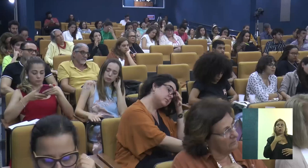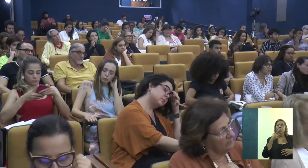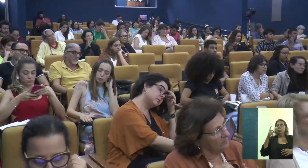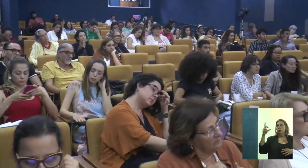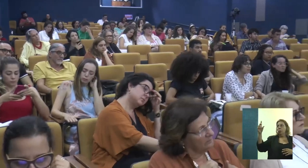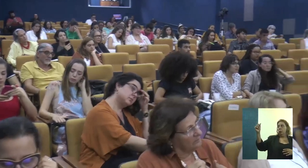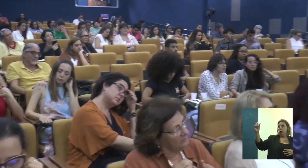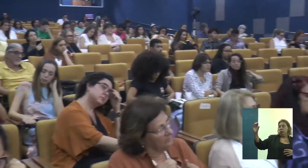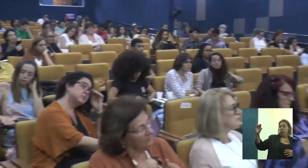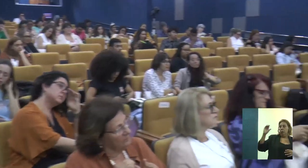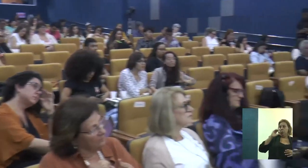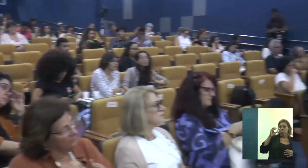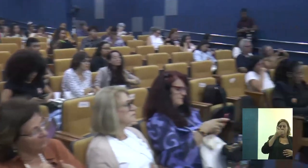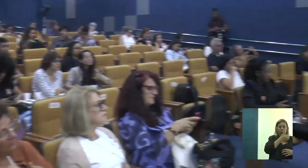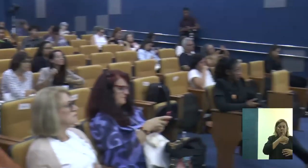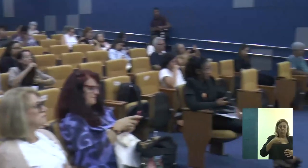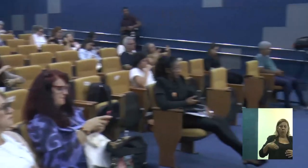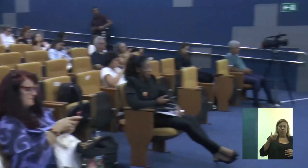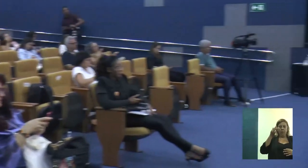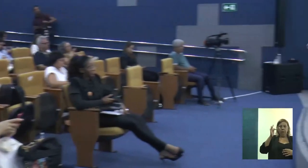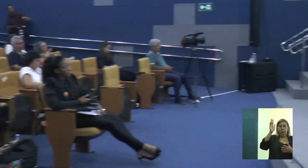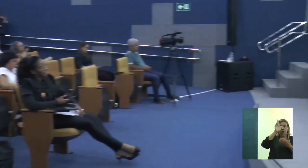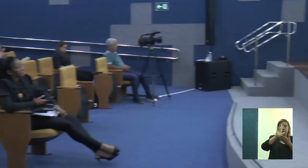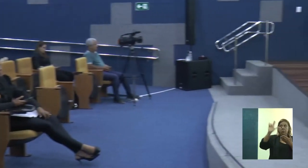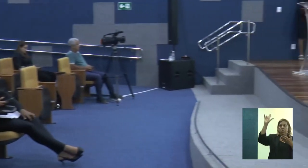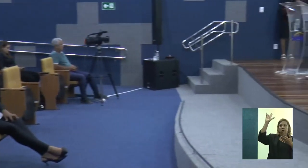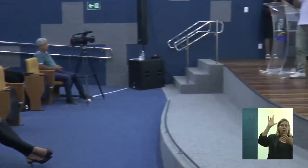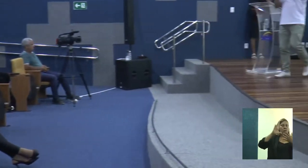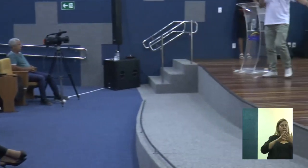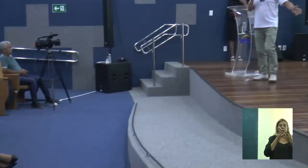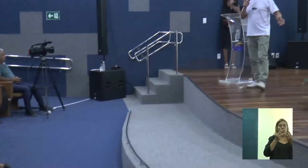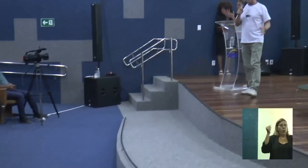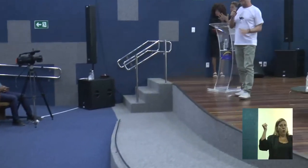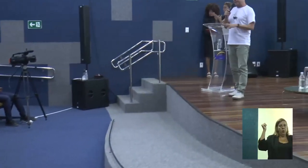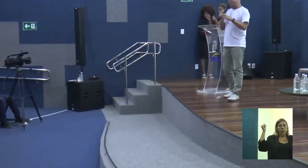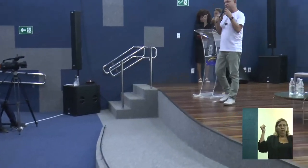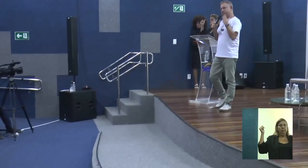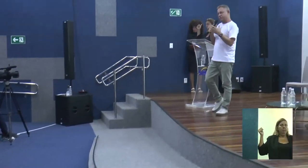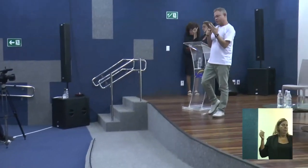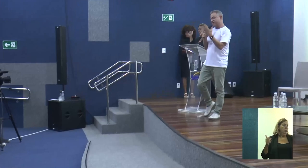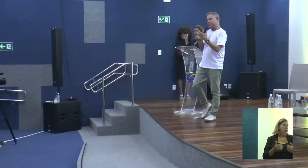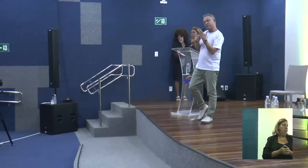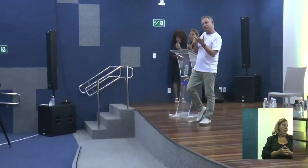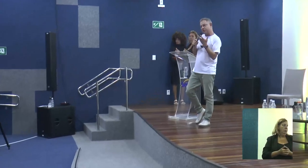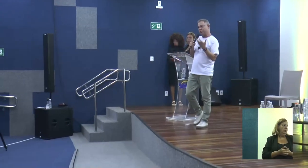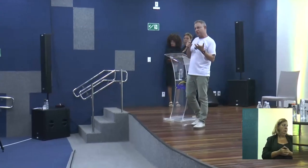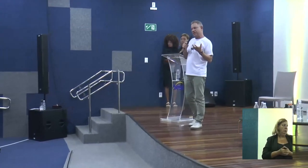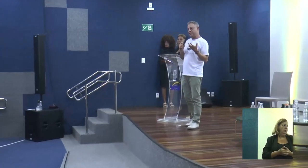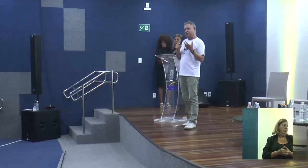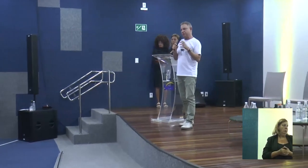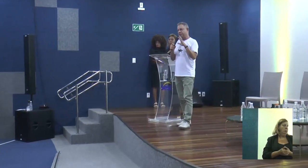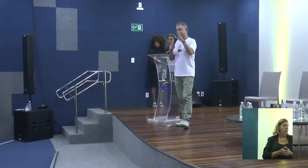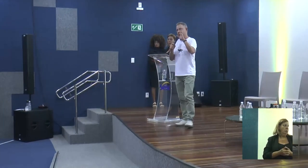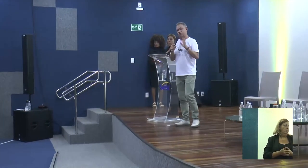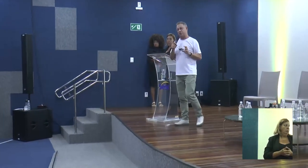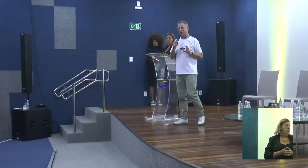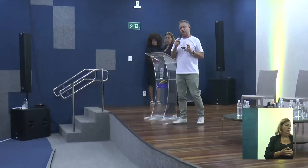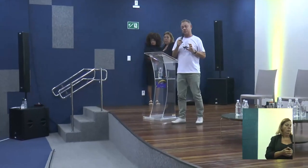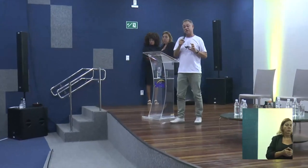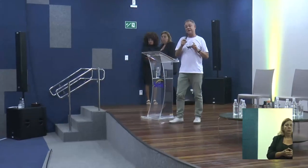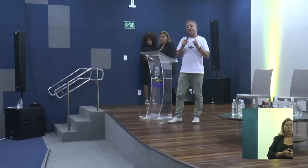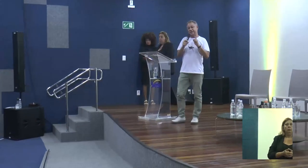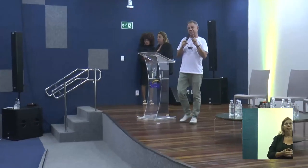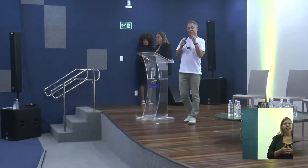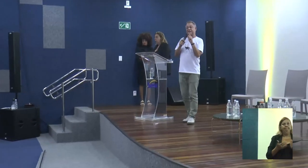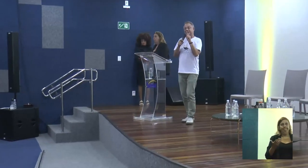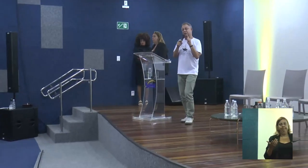eu não posso pegar recursos, se o recurso do governo federal vai para a universidade, some, tem umas confusões muito grandes do ponto de vista de